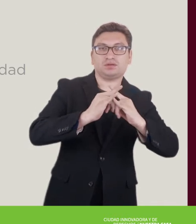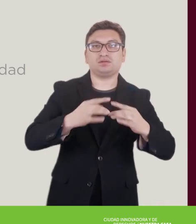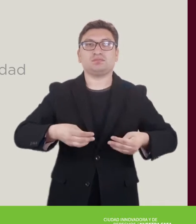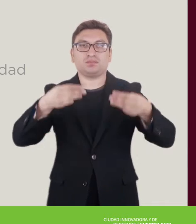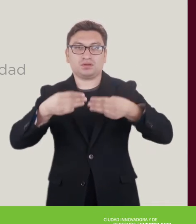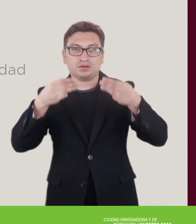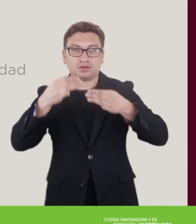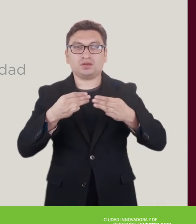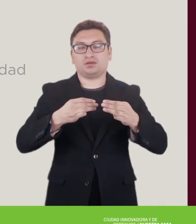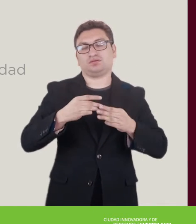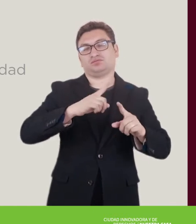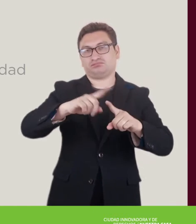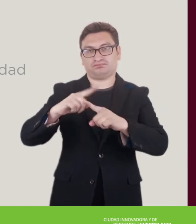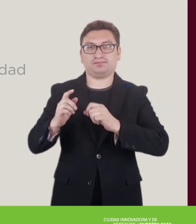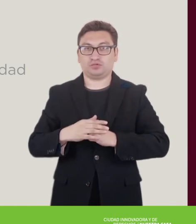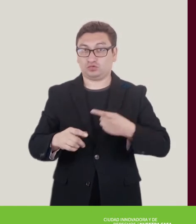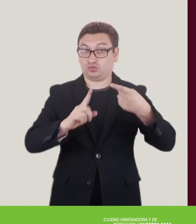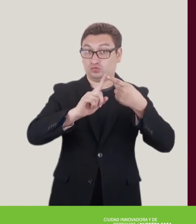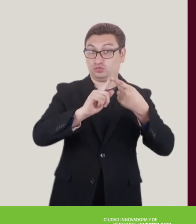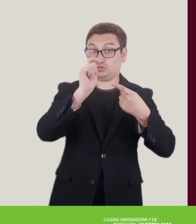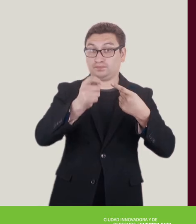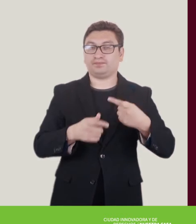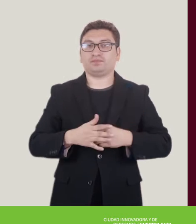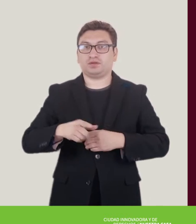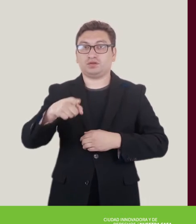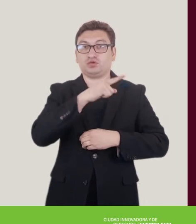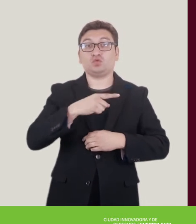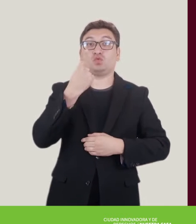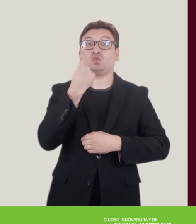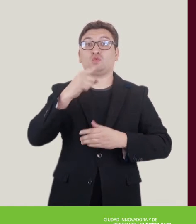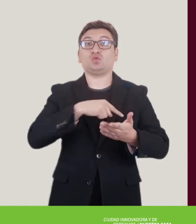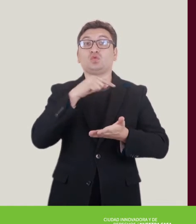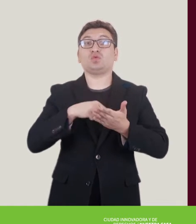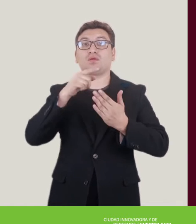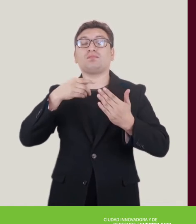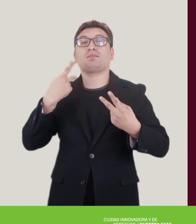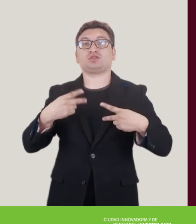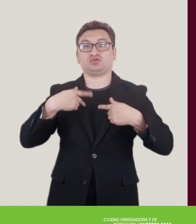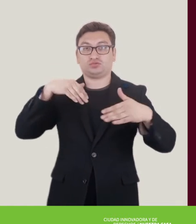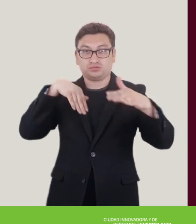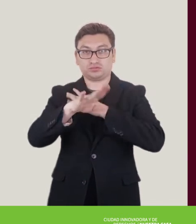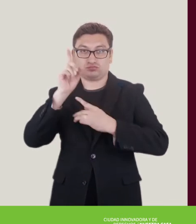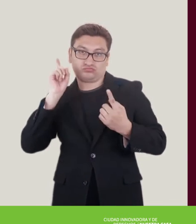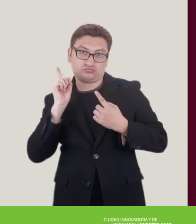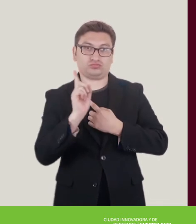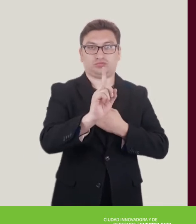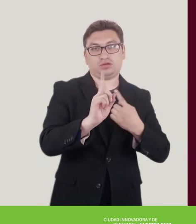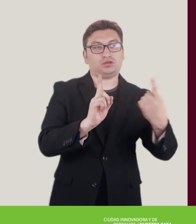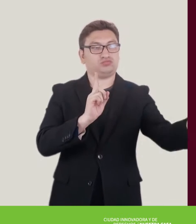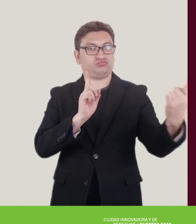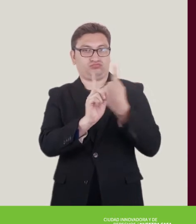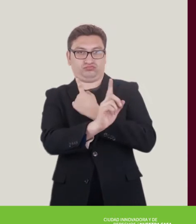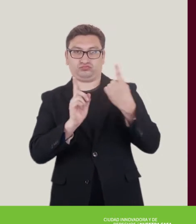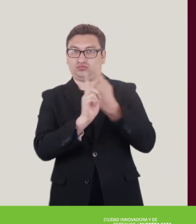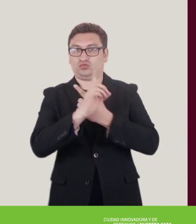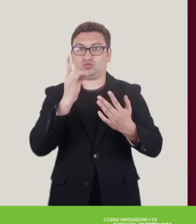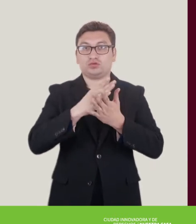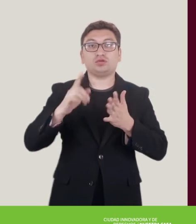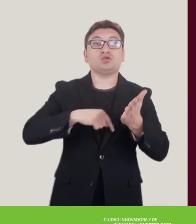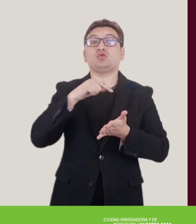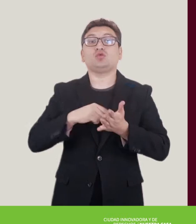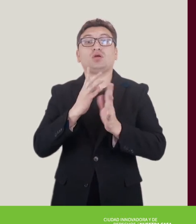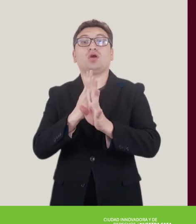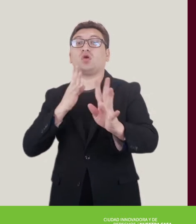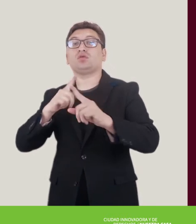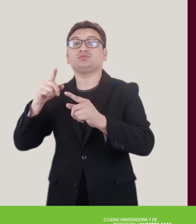tianguis, mercados sobre ruedas y bazares. 1. Establecer un solo sentido para la entrada y salida, colocar letreros para señalar el recorrido y los